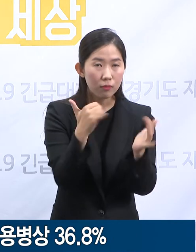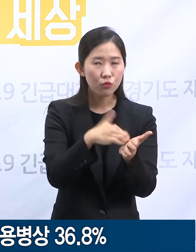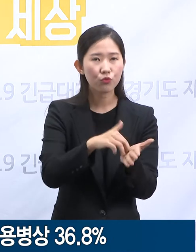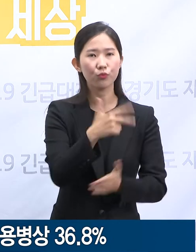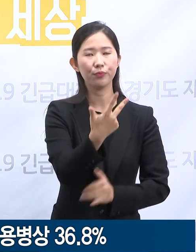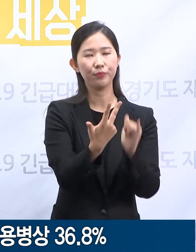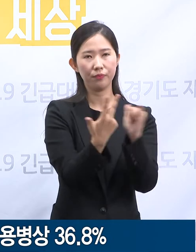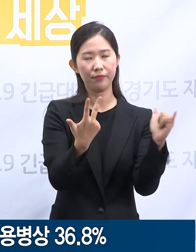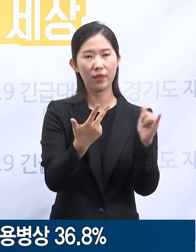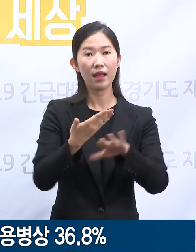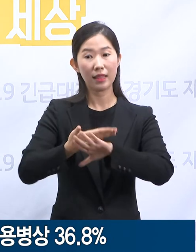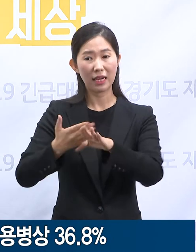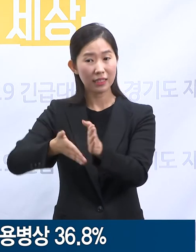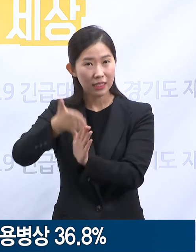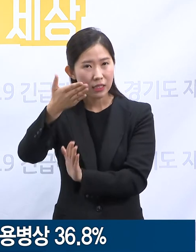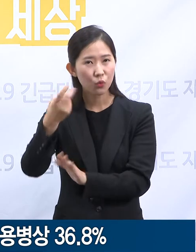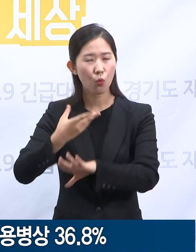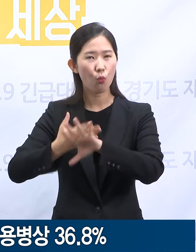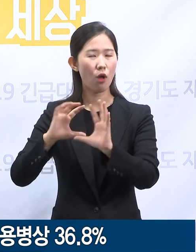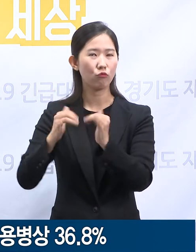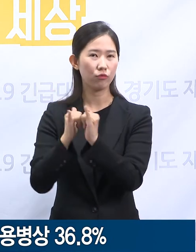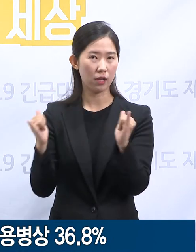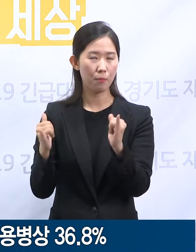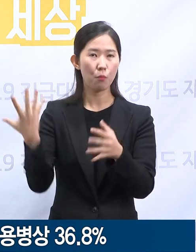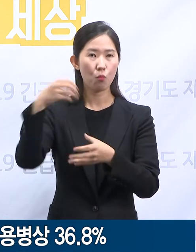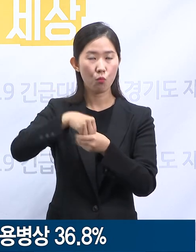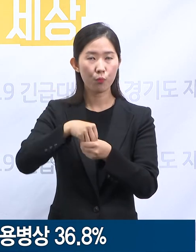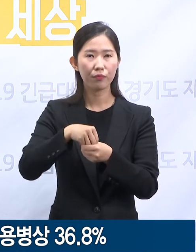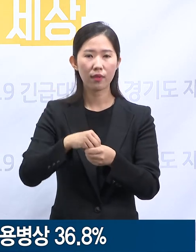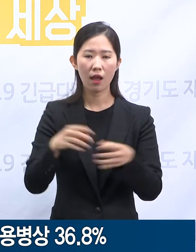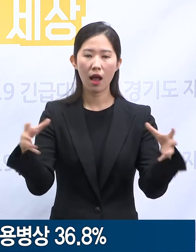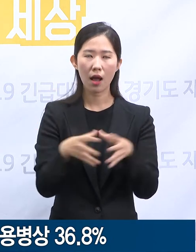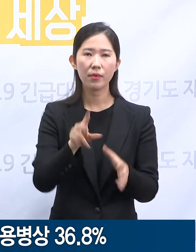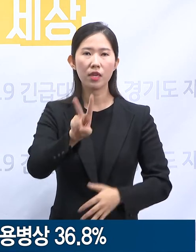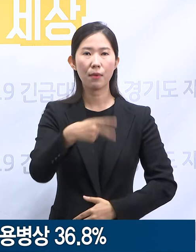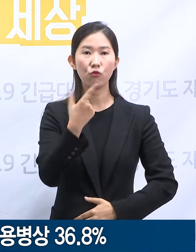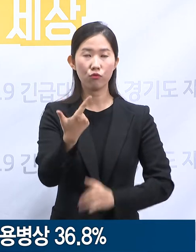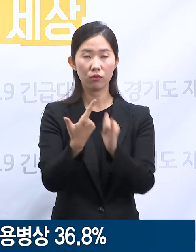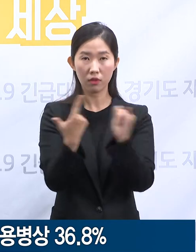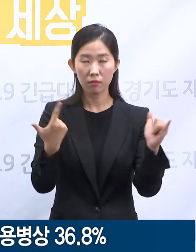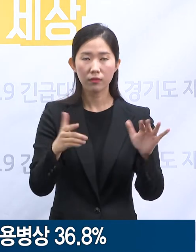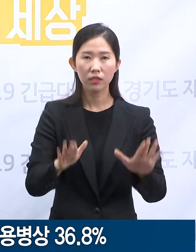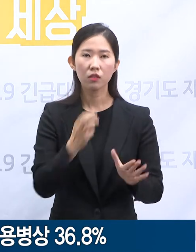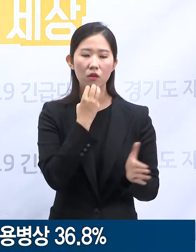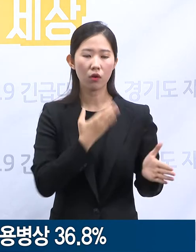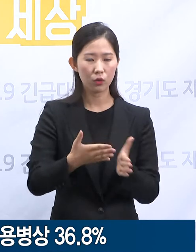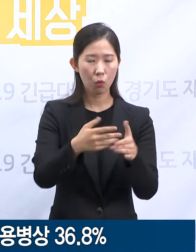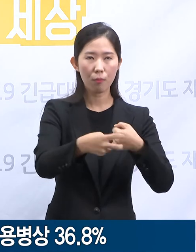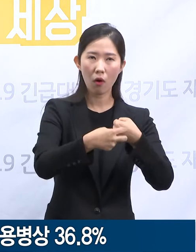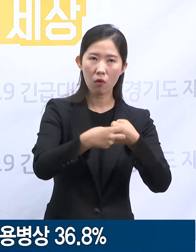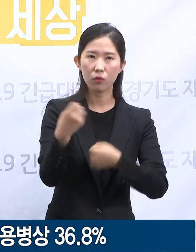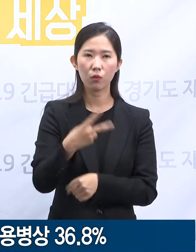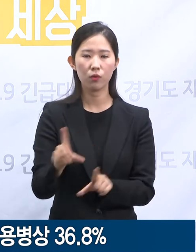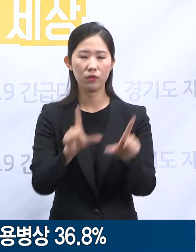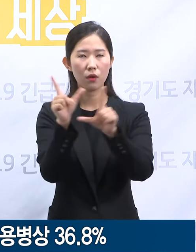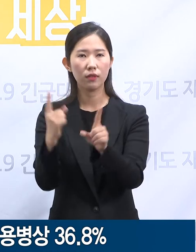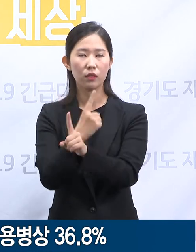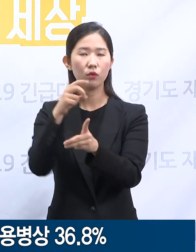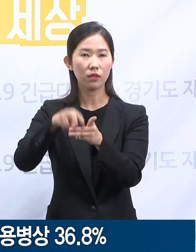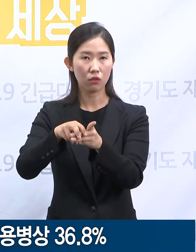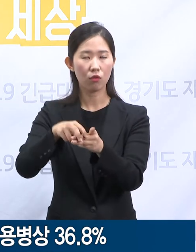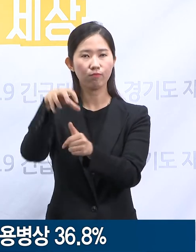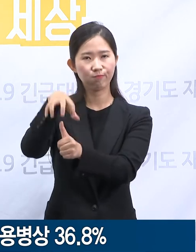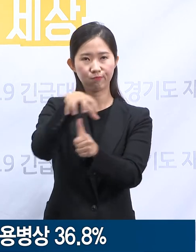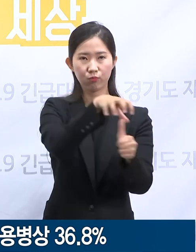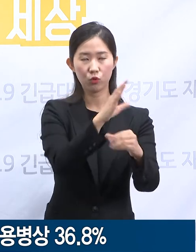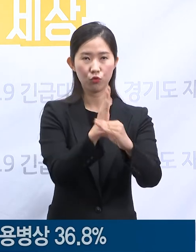및 외국인 포함 총 206명의 확진자가 도내 의료기관과 생활치료센터에서 격리 생활 중입니다. 신규